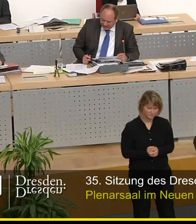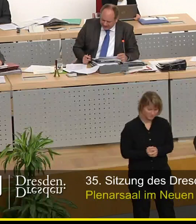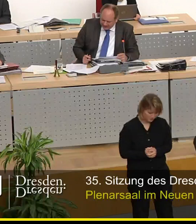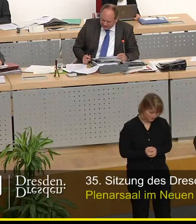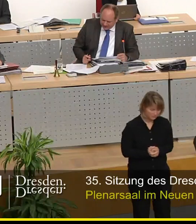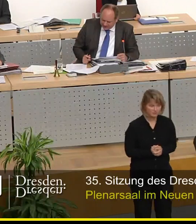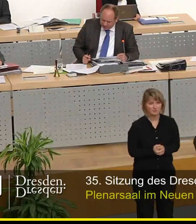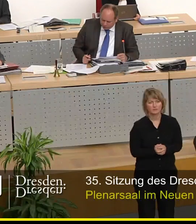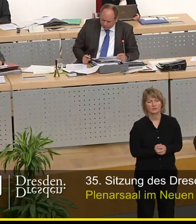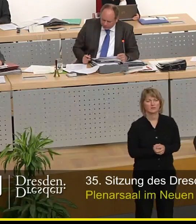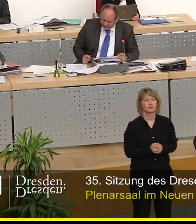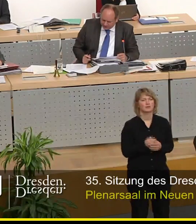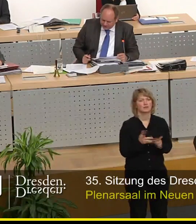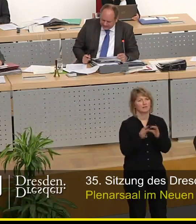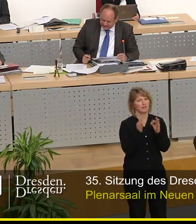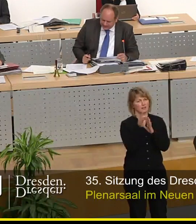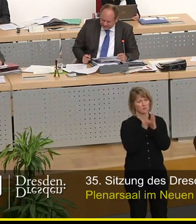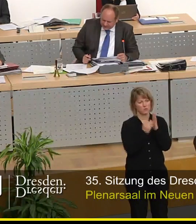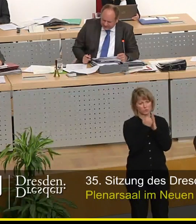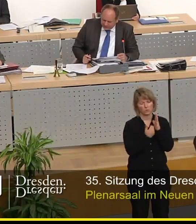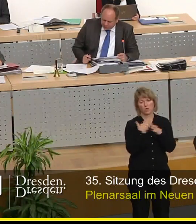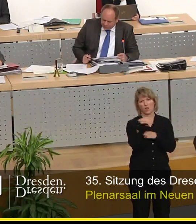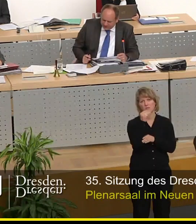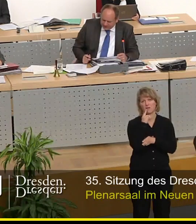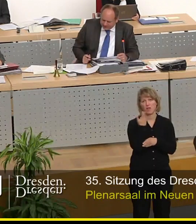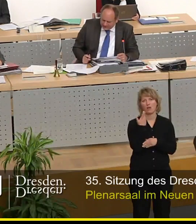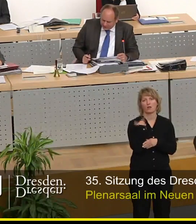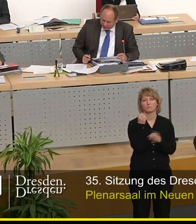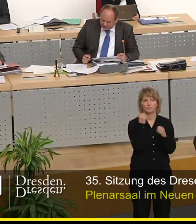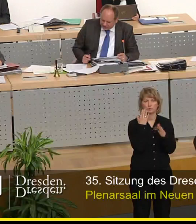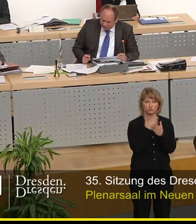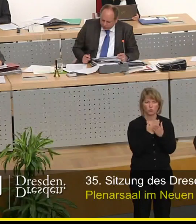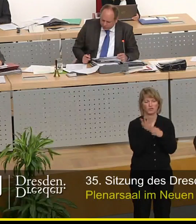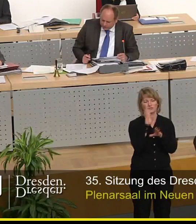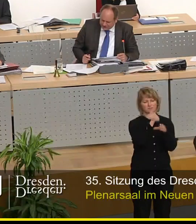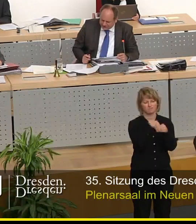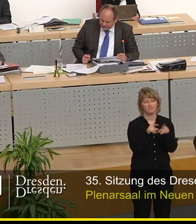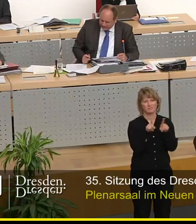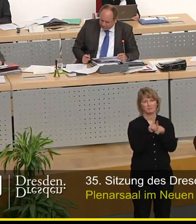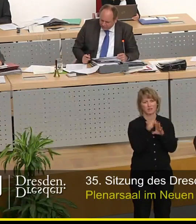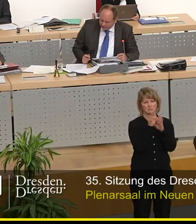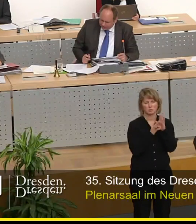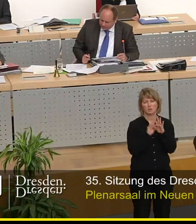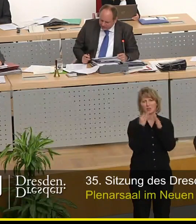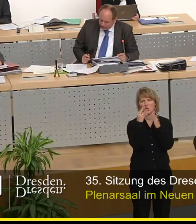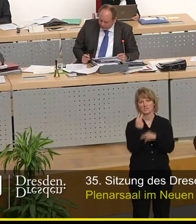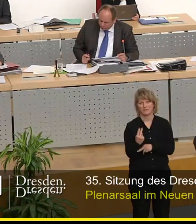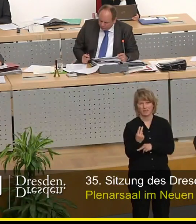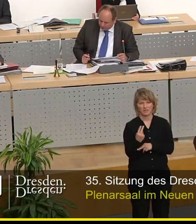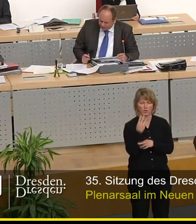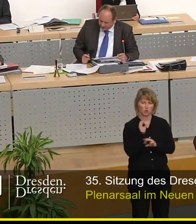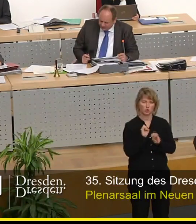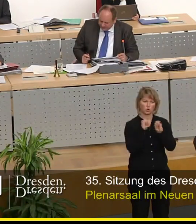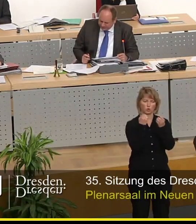Wir kommen wie eingangs bei der Tagesordnung festgelegt zum inhaltlich dazu passenden Punkt 9.2, Gründung einer städtischen